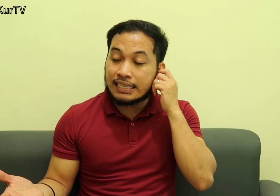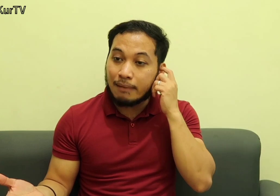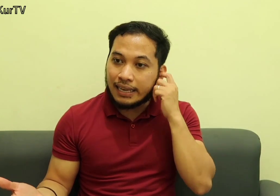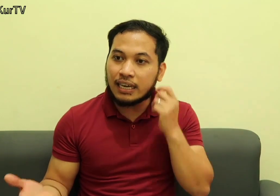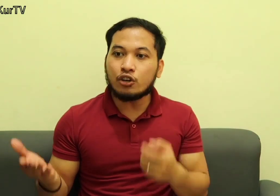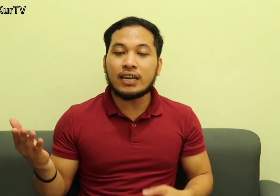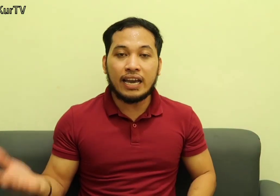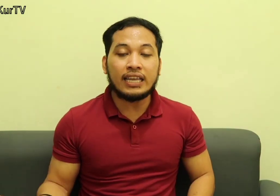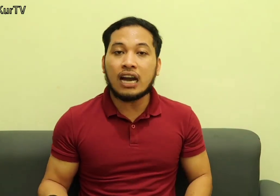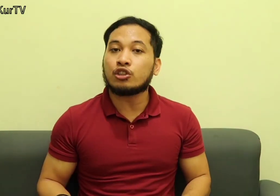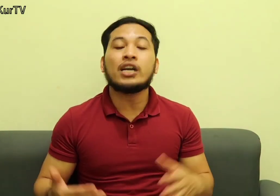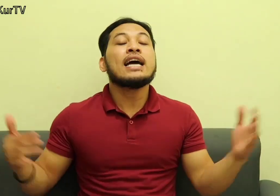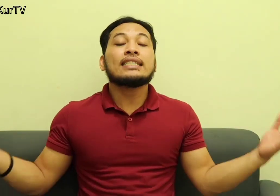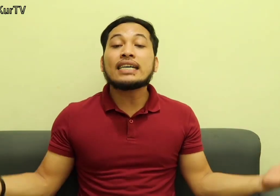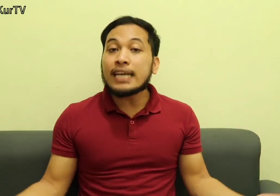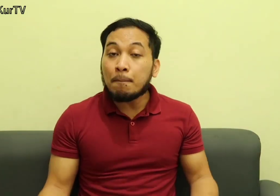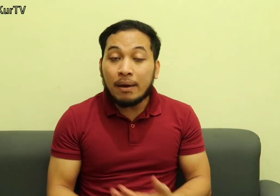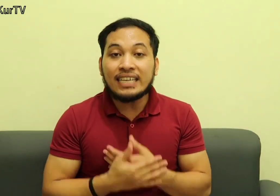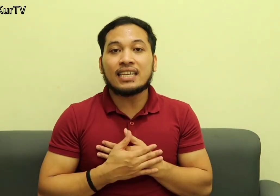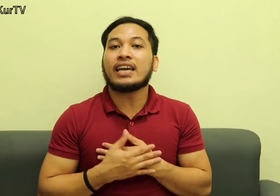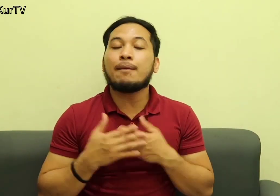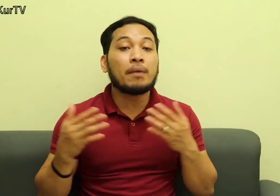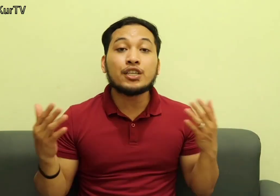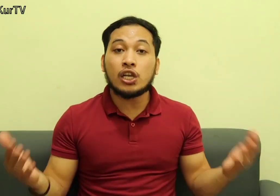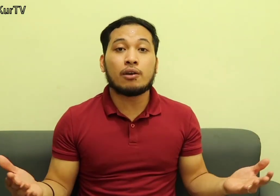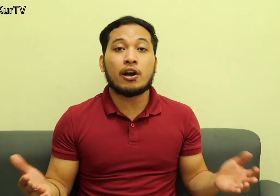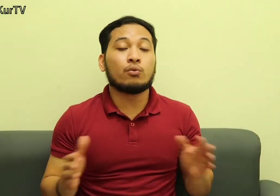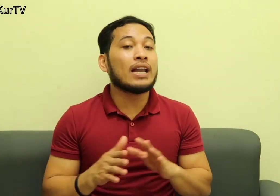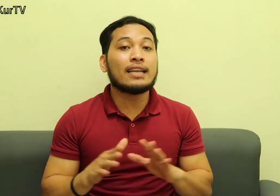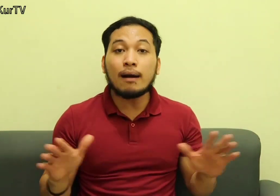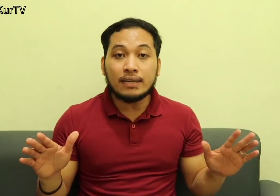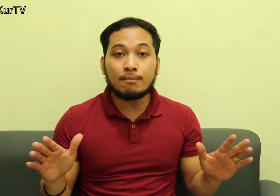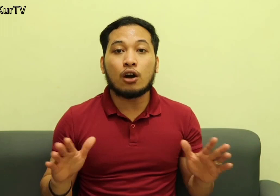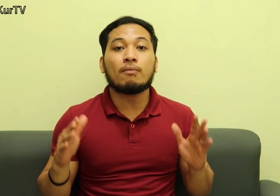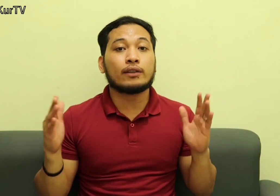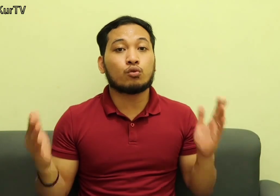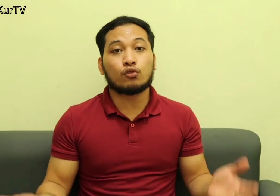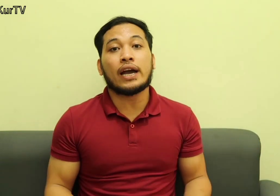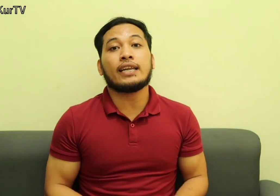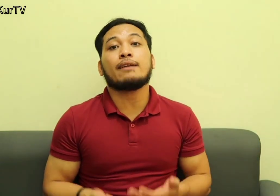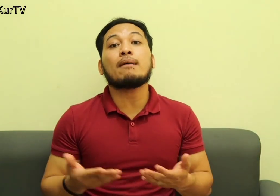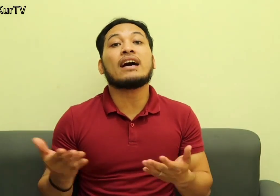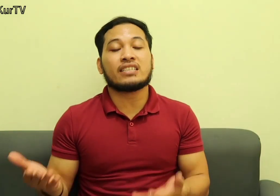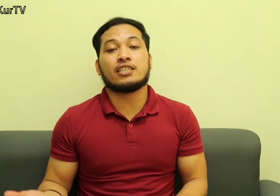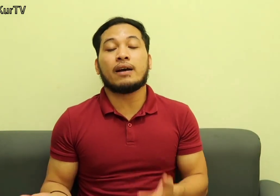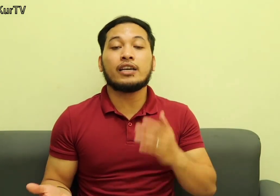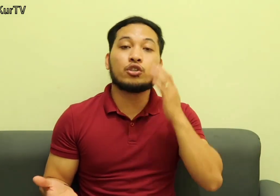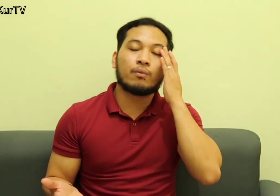naman Kayo na nai-encounter Just embrace lang I-embrace nyo lang yung mga yun Wala namang masama Kung makatututo tayo Ng ibang mga signs pa Kaya usually